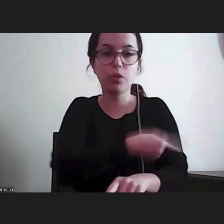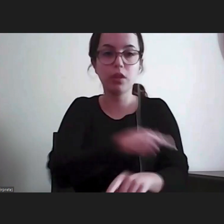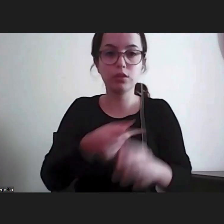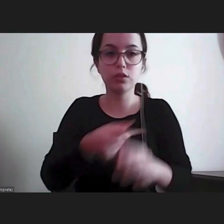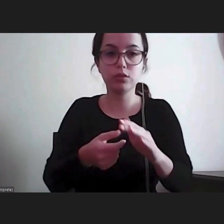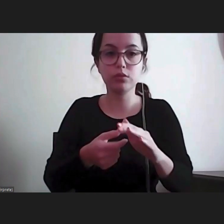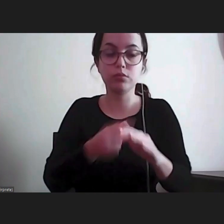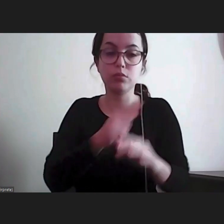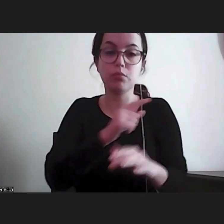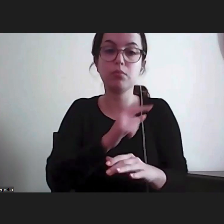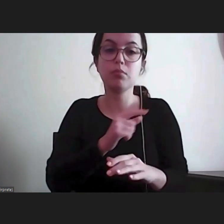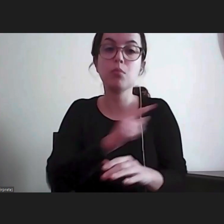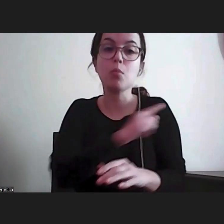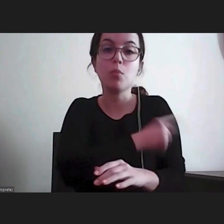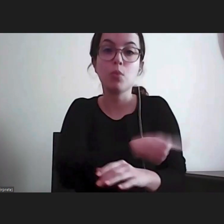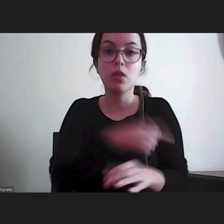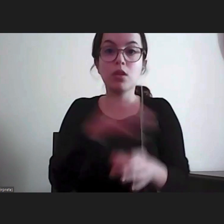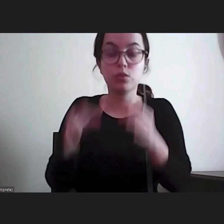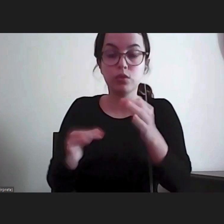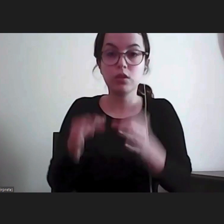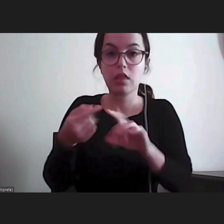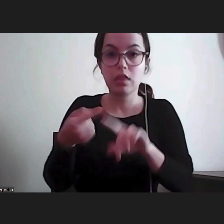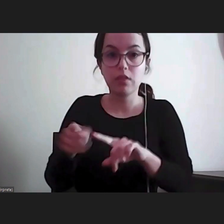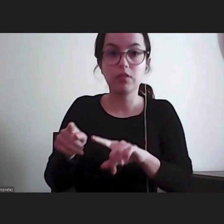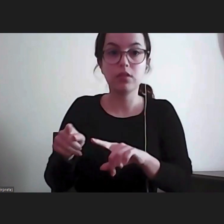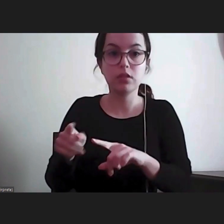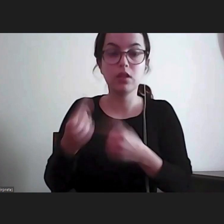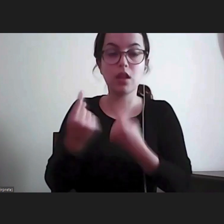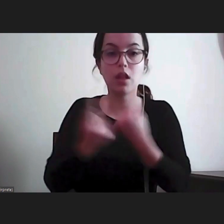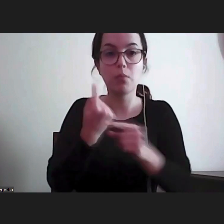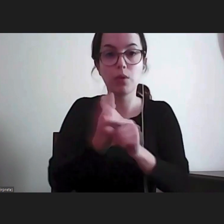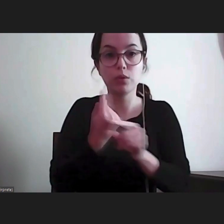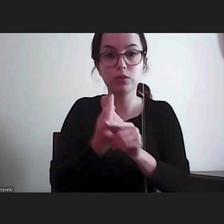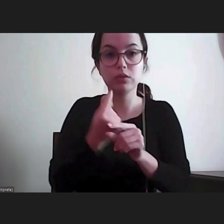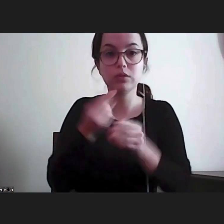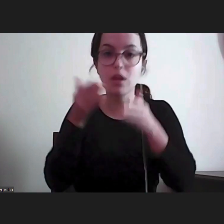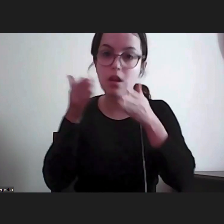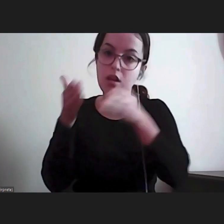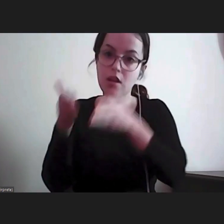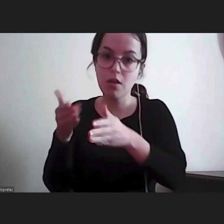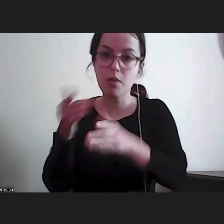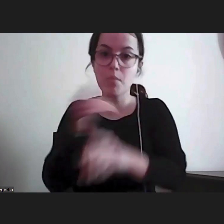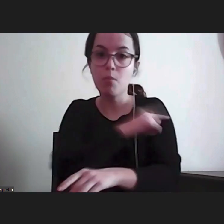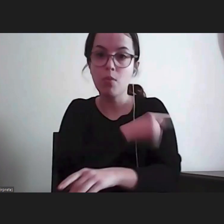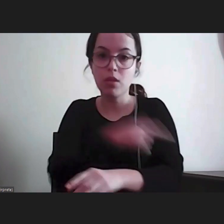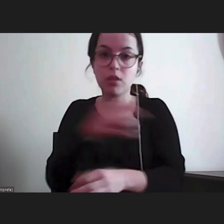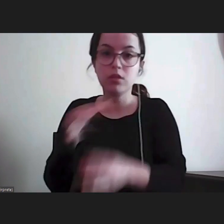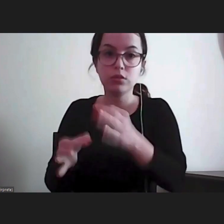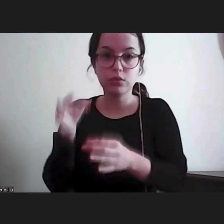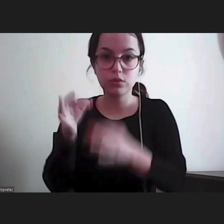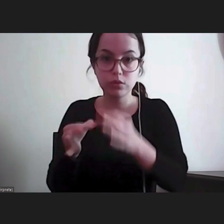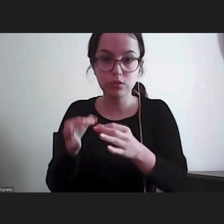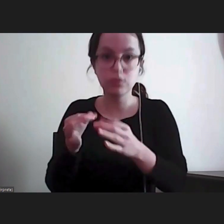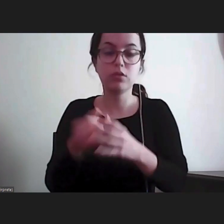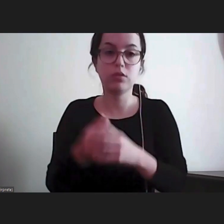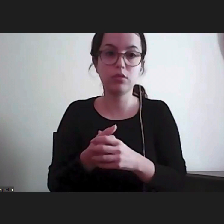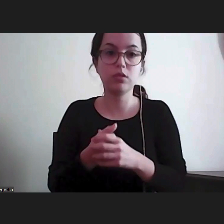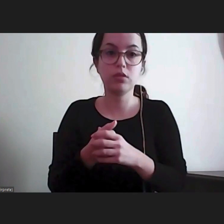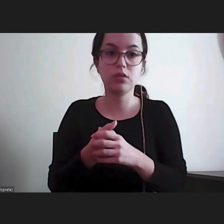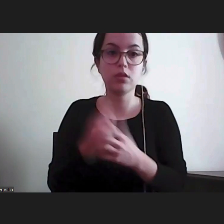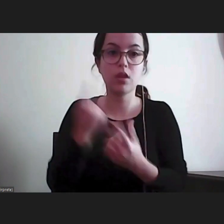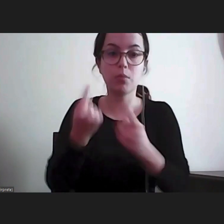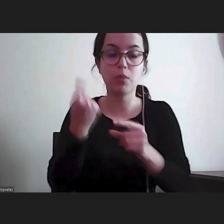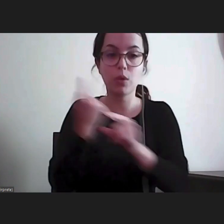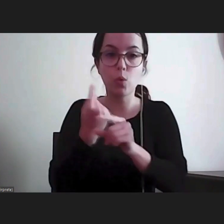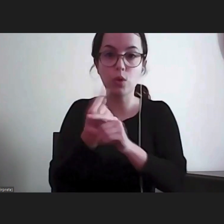algo que está a ser objeto de atenção pelo poder judicial, uma causa que esteja submetida aos